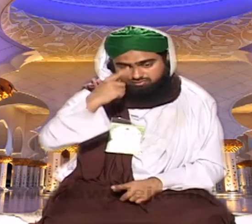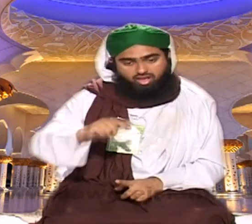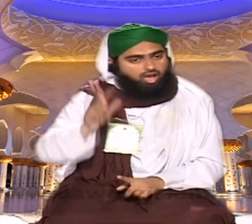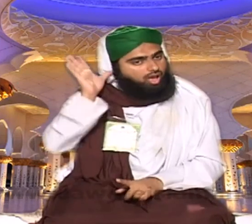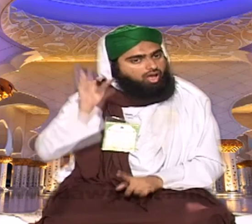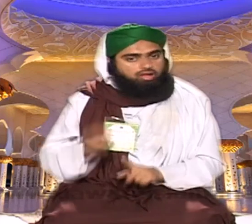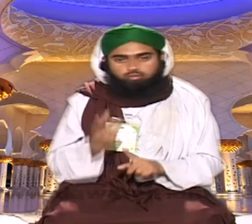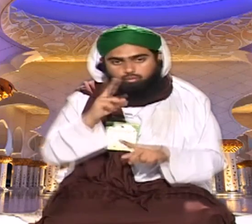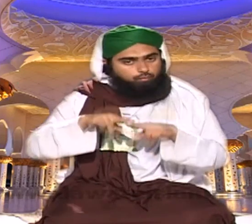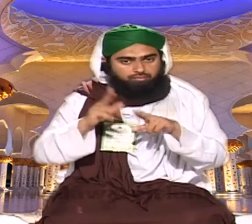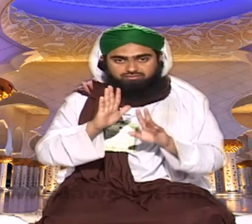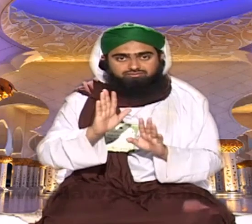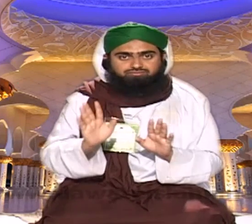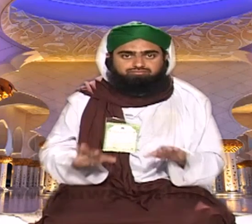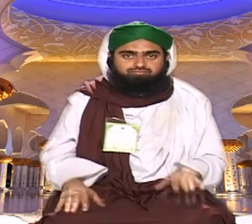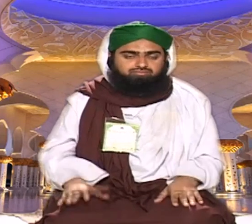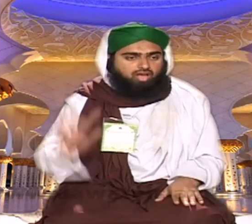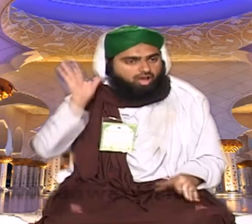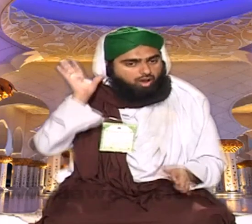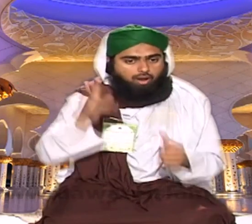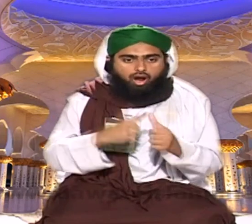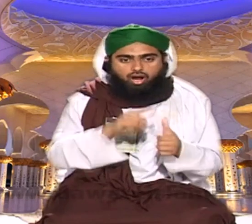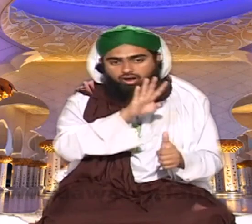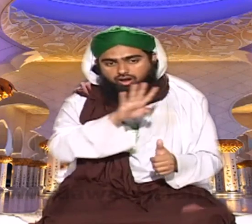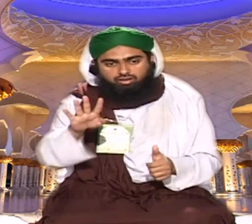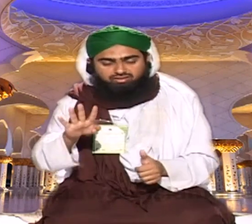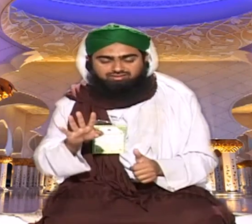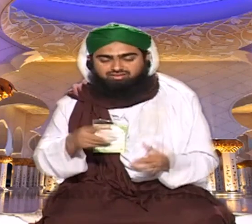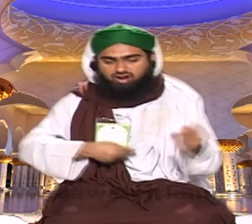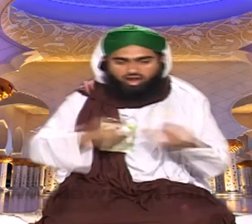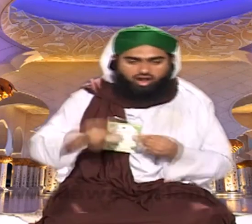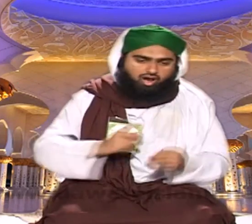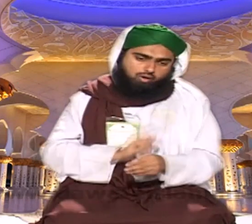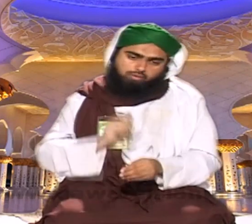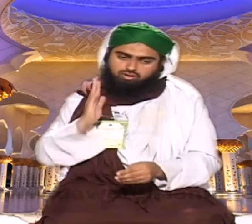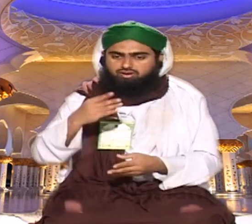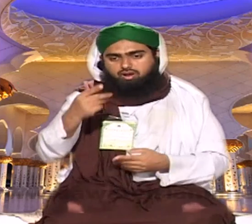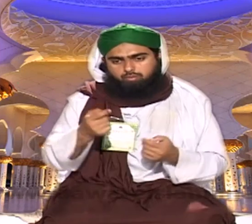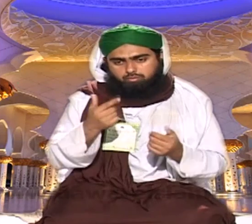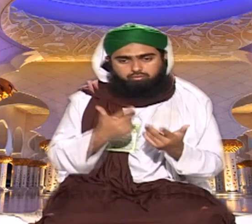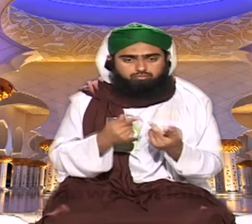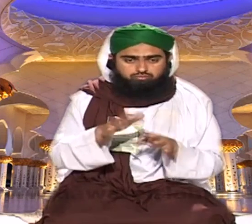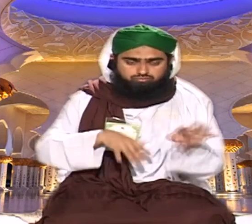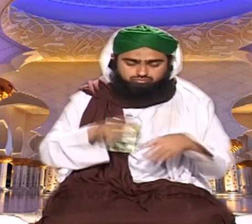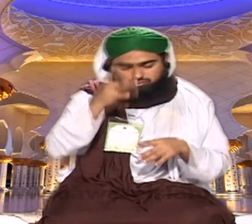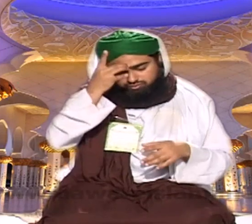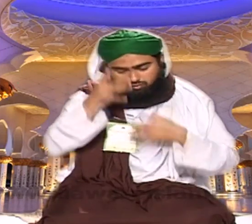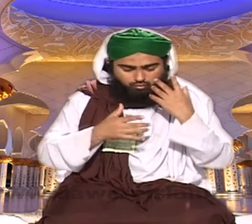صاحب عصر کی کوئی ہی کہ وہ کاروبار کا تائم ہے یہ درہ گھارت زیادہ ہوتے ہیں تو وہ درہ مغرب کے ساتھ پر